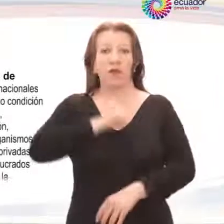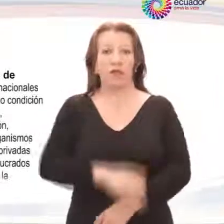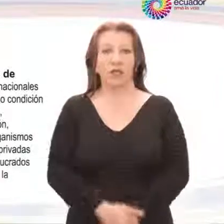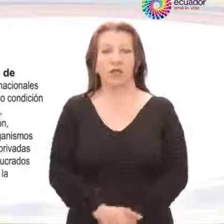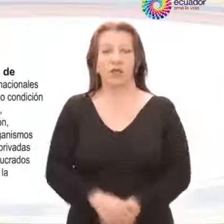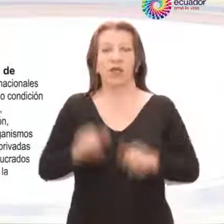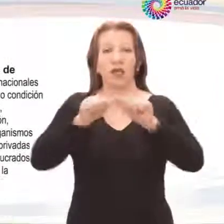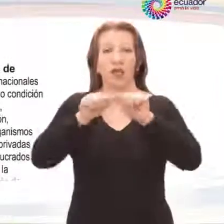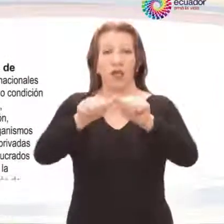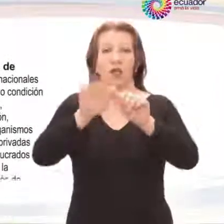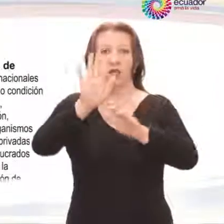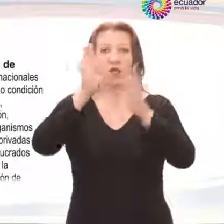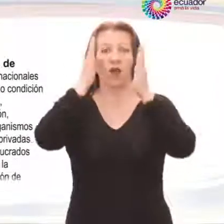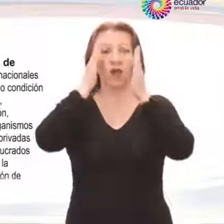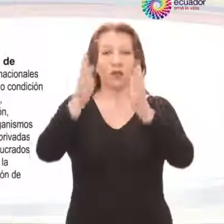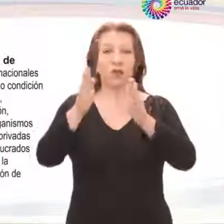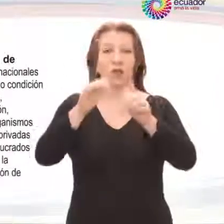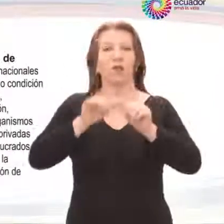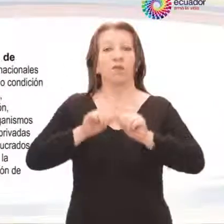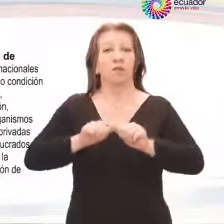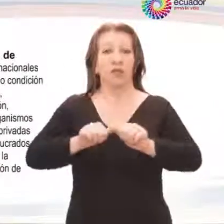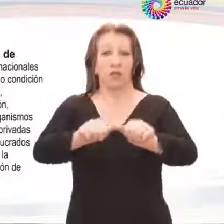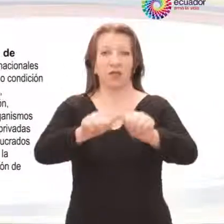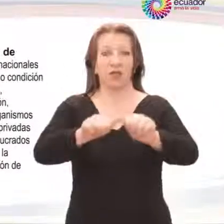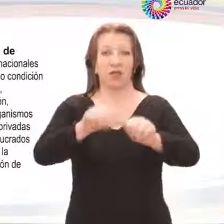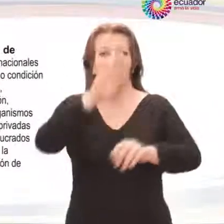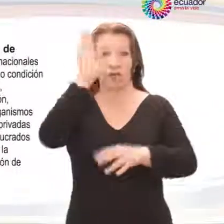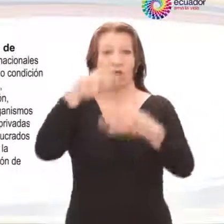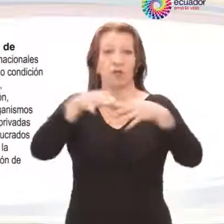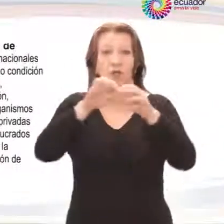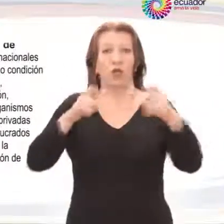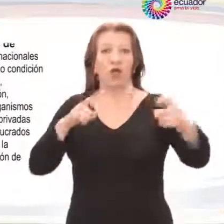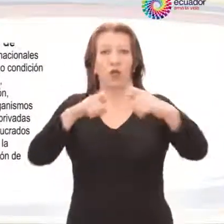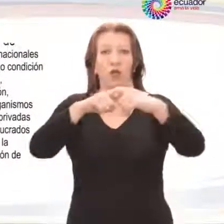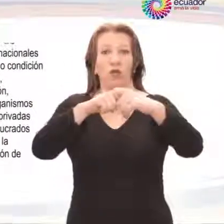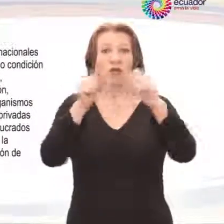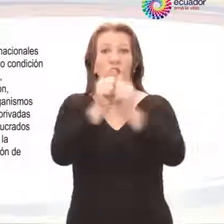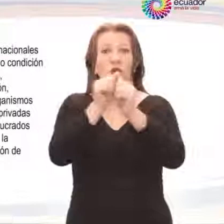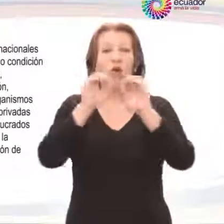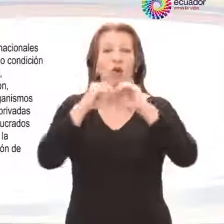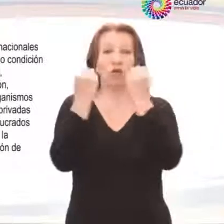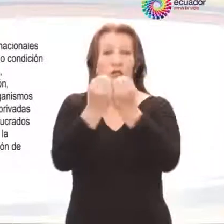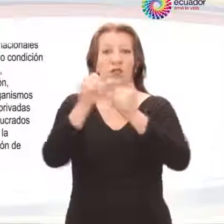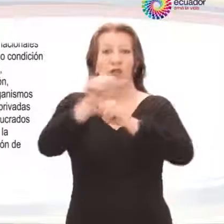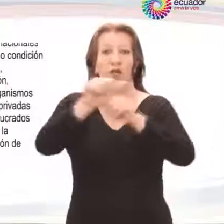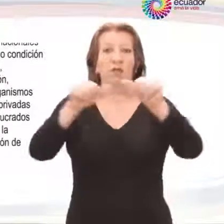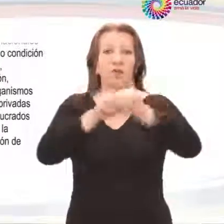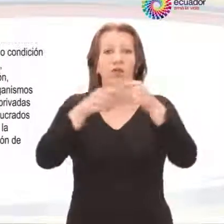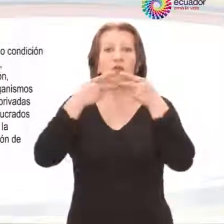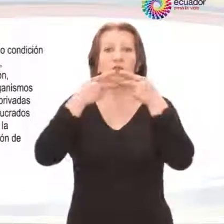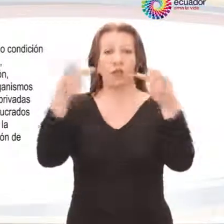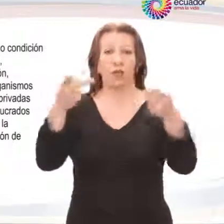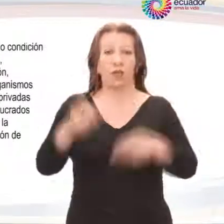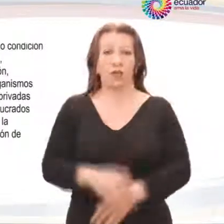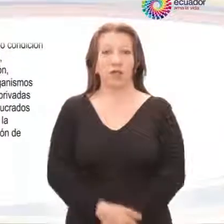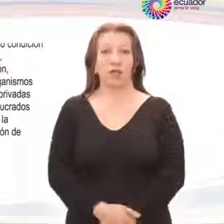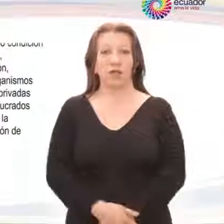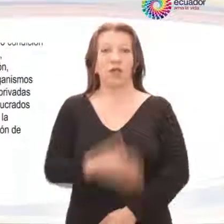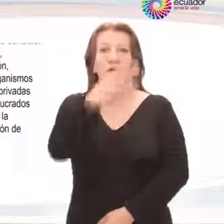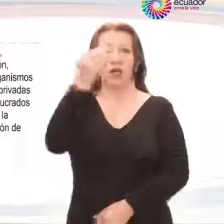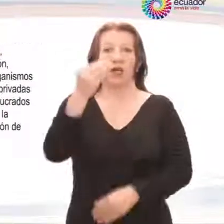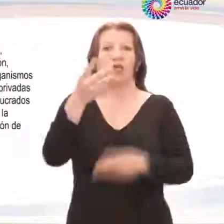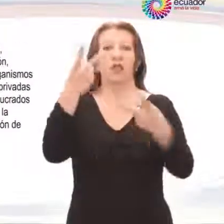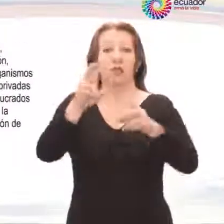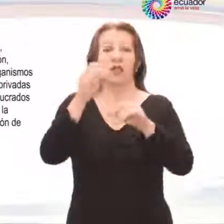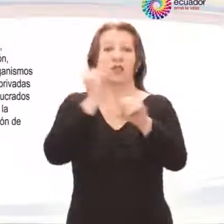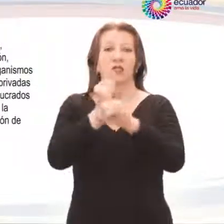dedicadas a su atención mantendrán la debida interconexión con los organismos de la Administración Pública y